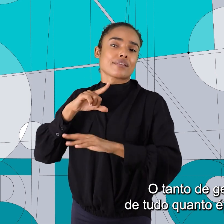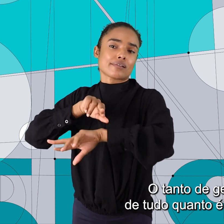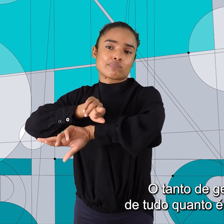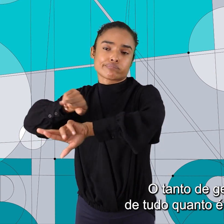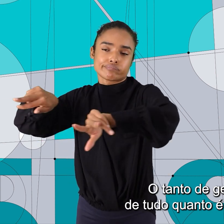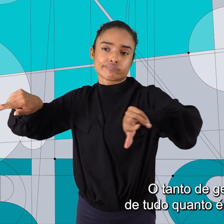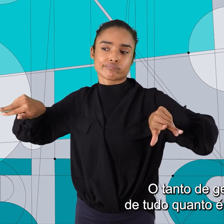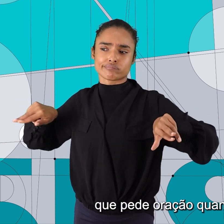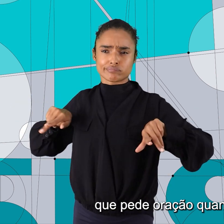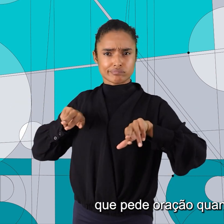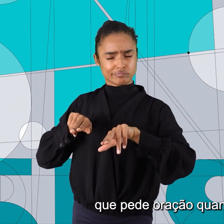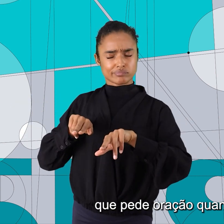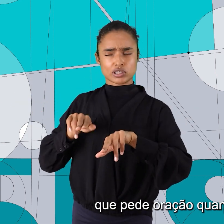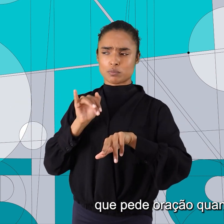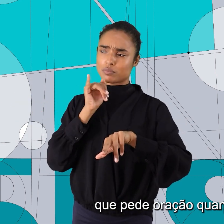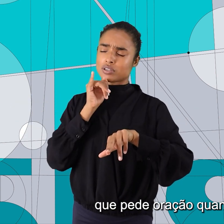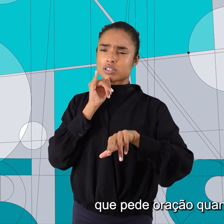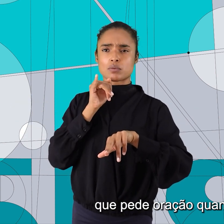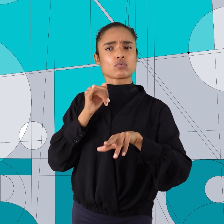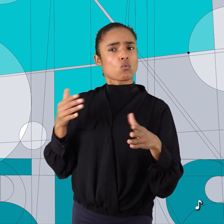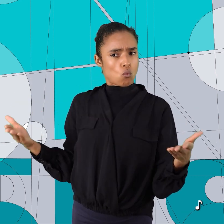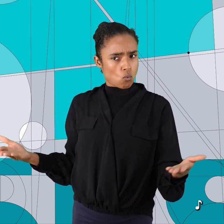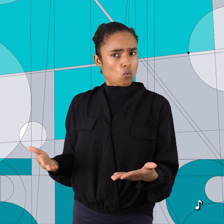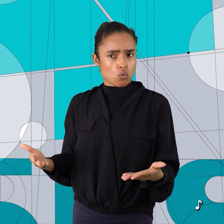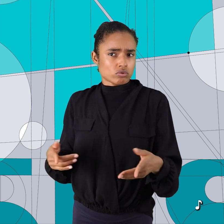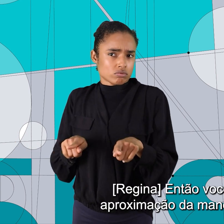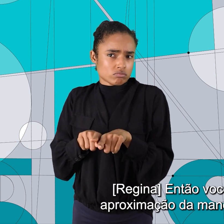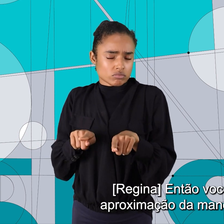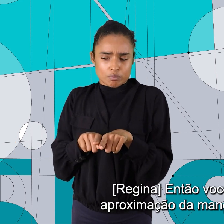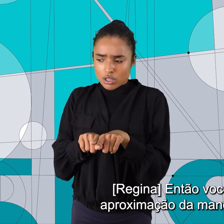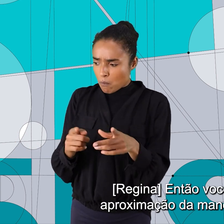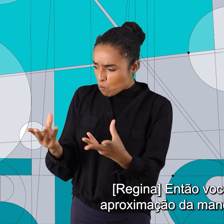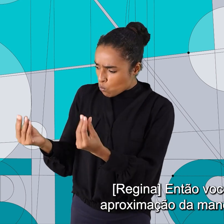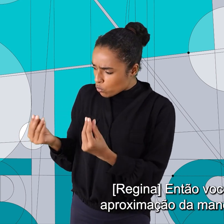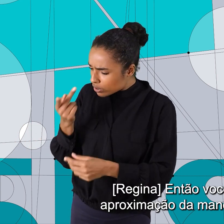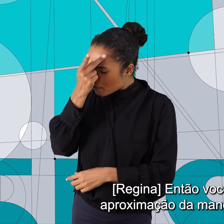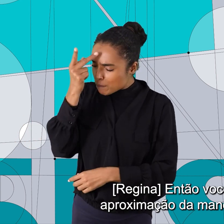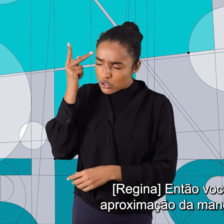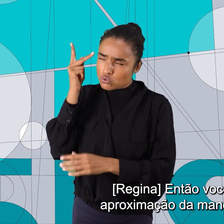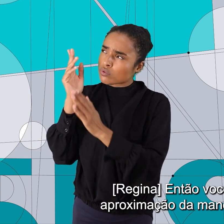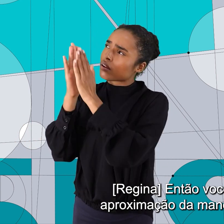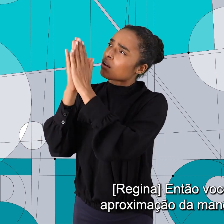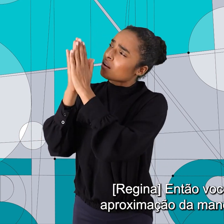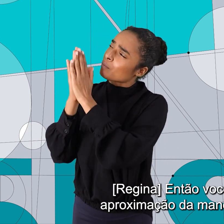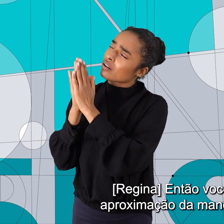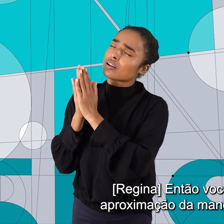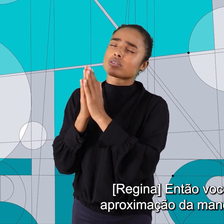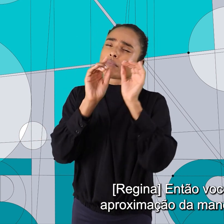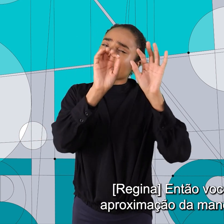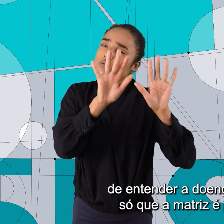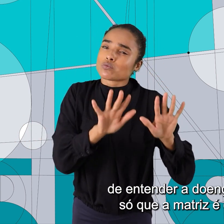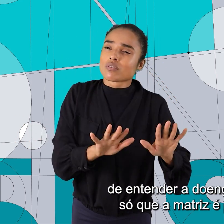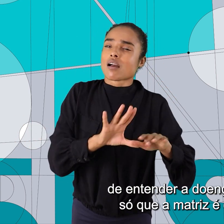de tudo quanto é religião que pede oração quando está doente. Então você tem uma aproximação da maneira